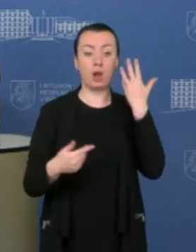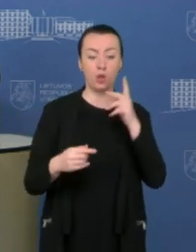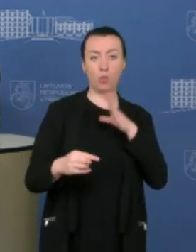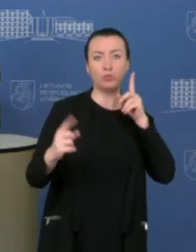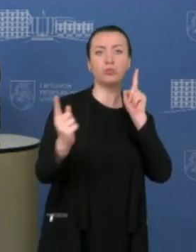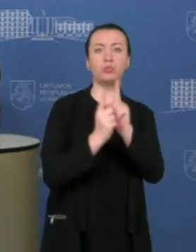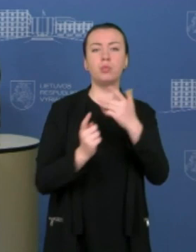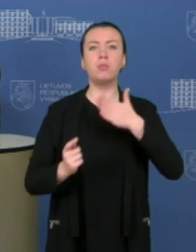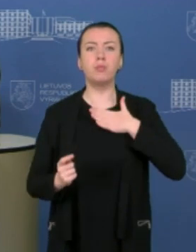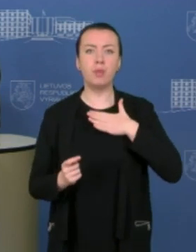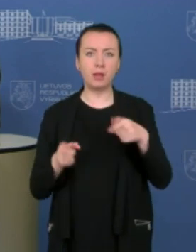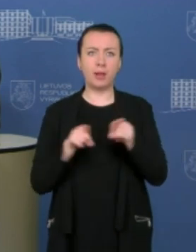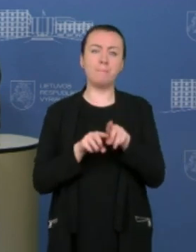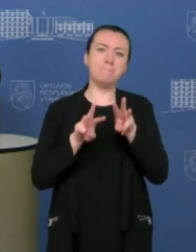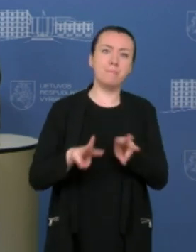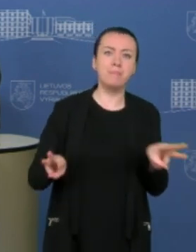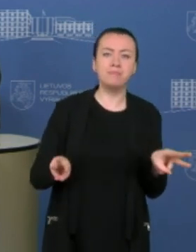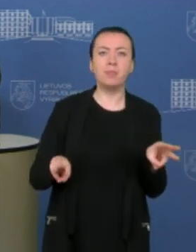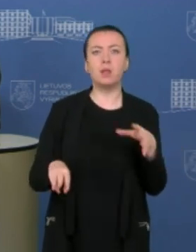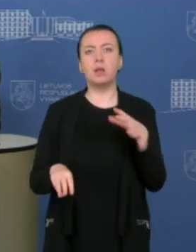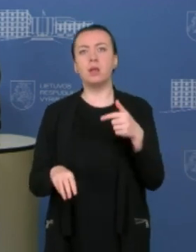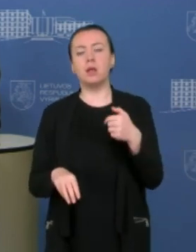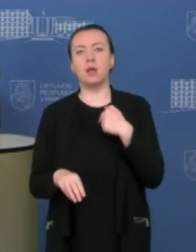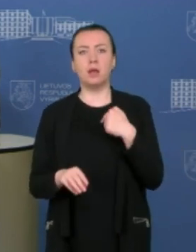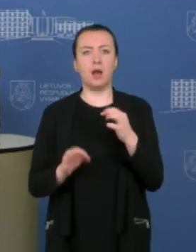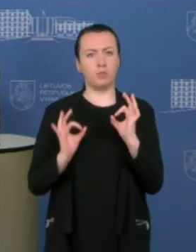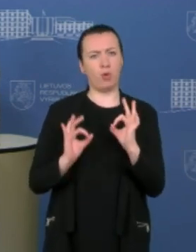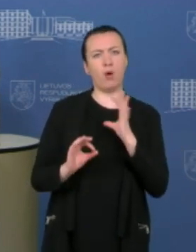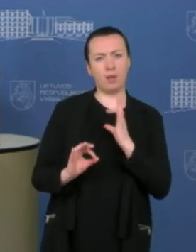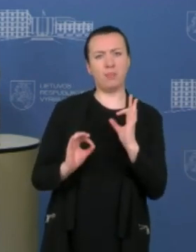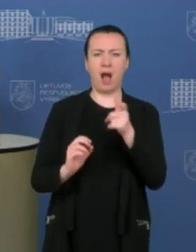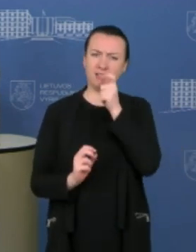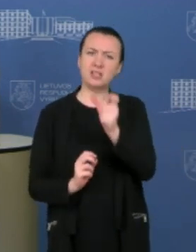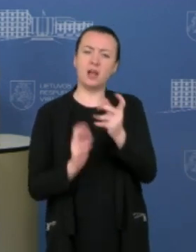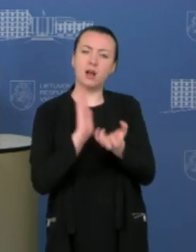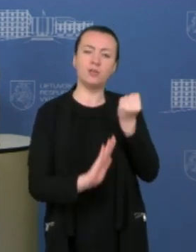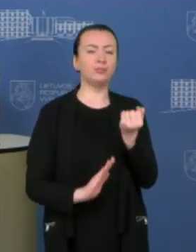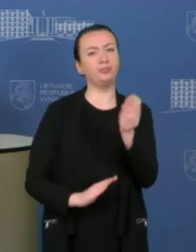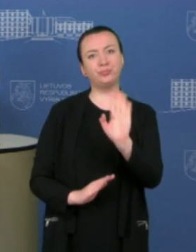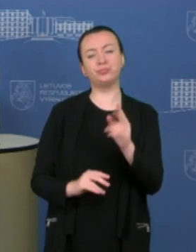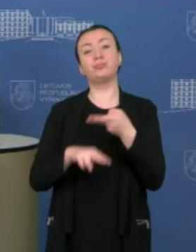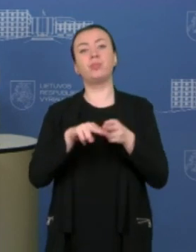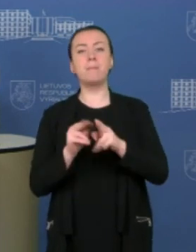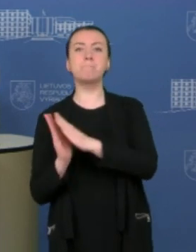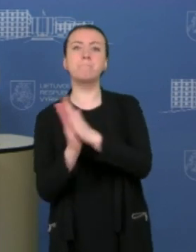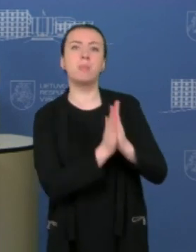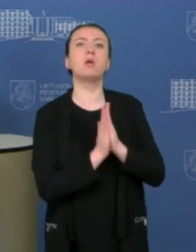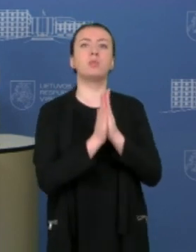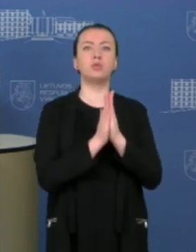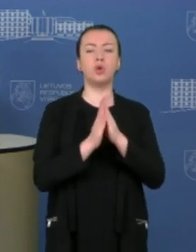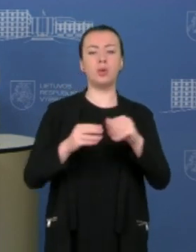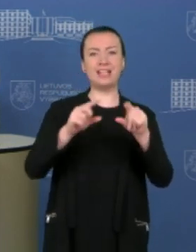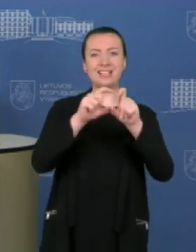aš nebuvau įtikintas atsakymais, todėl paprašiau, kad